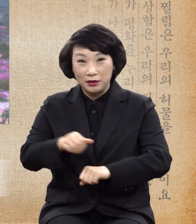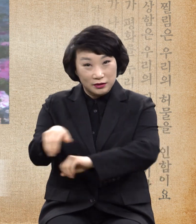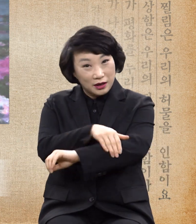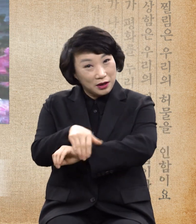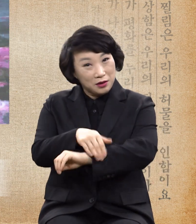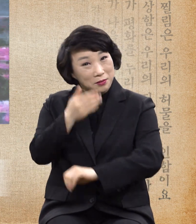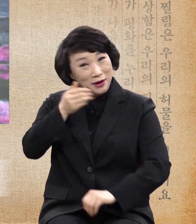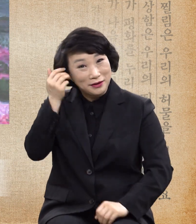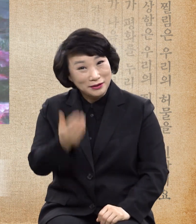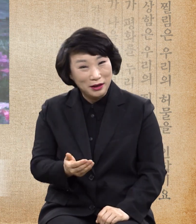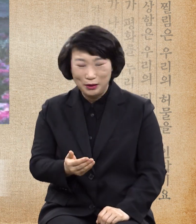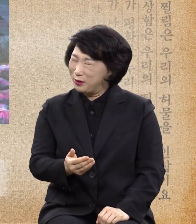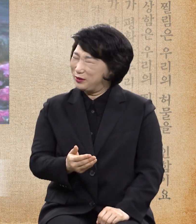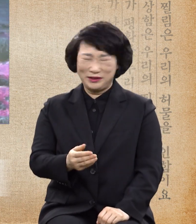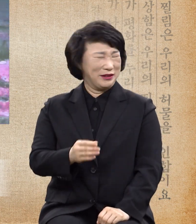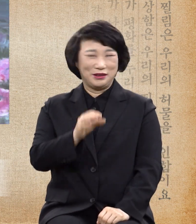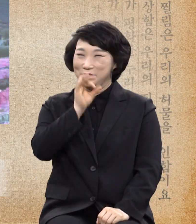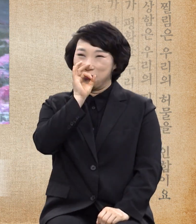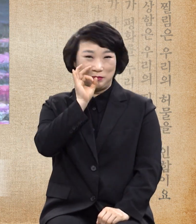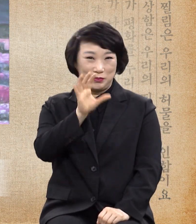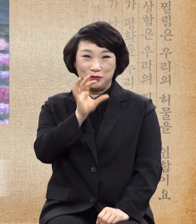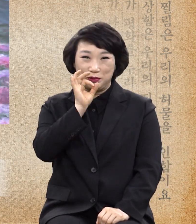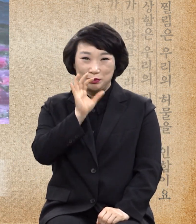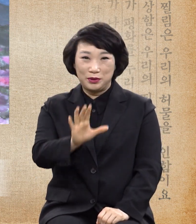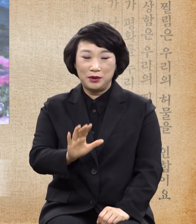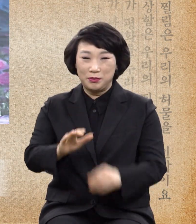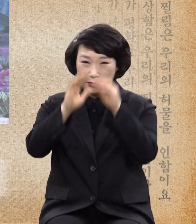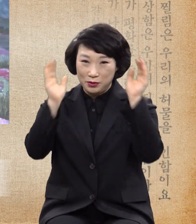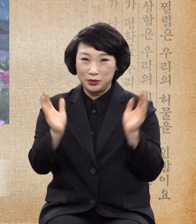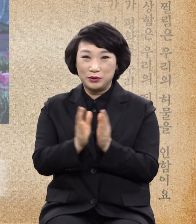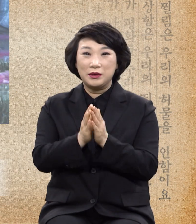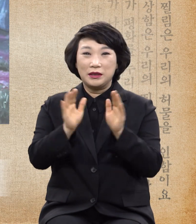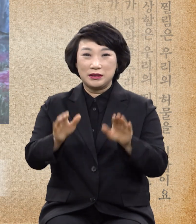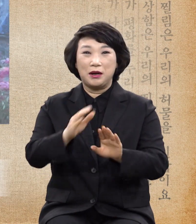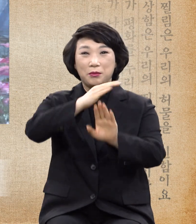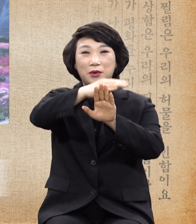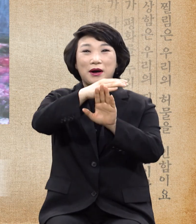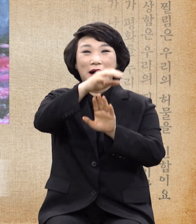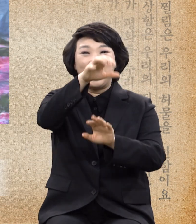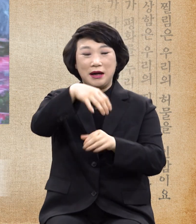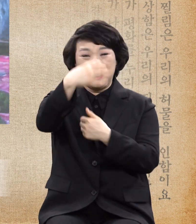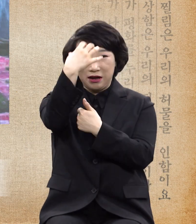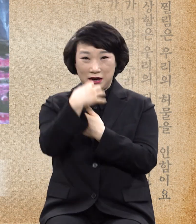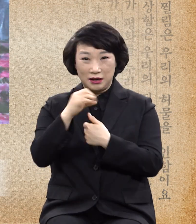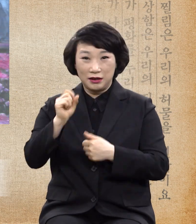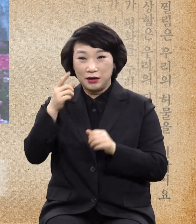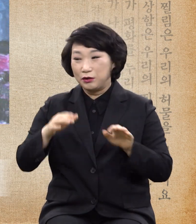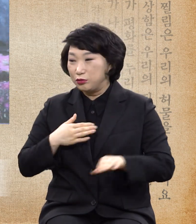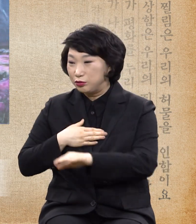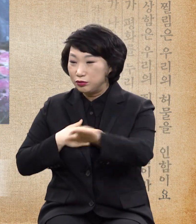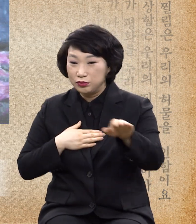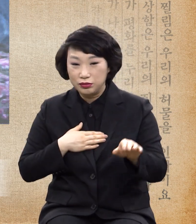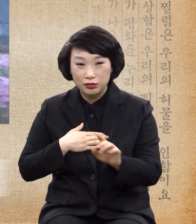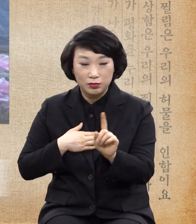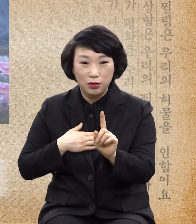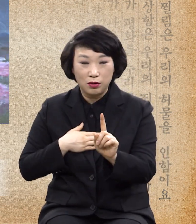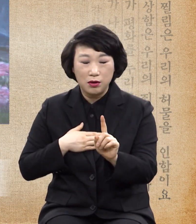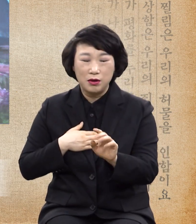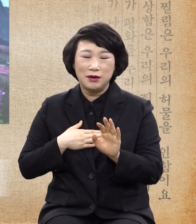합니까 전부 다 이 공산당의 스케줄에 의해서 철저기 아침